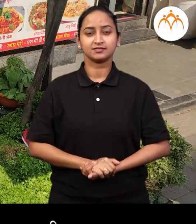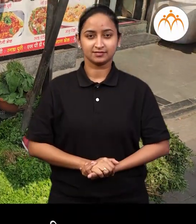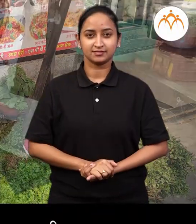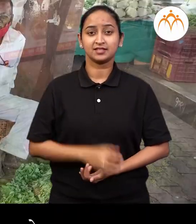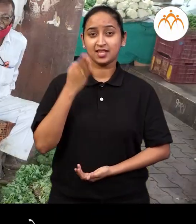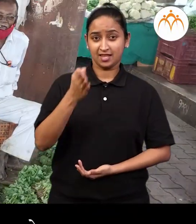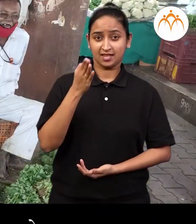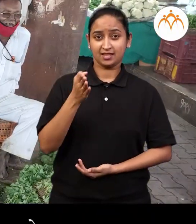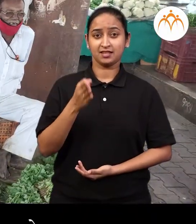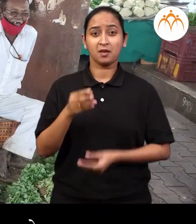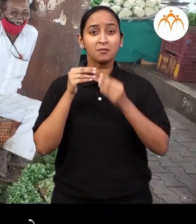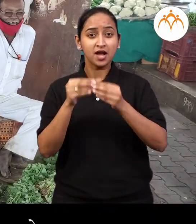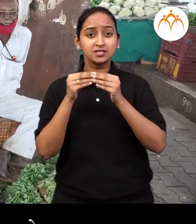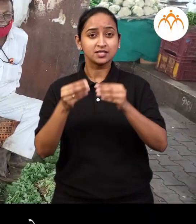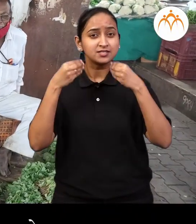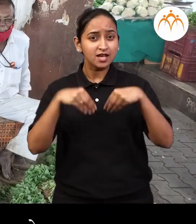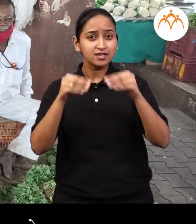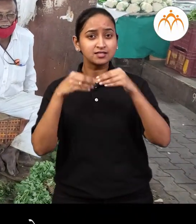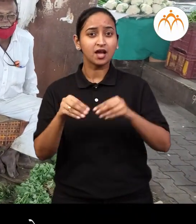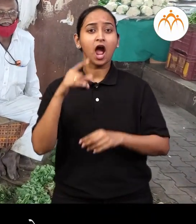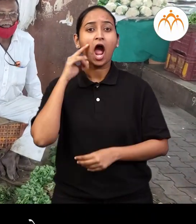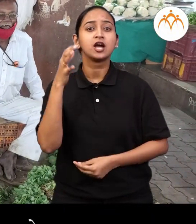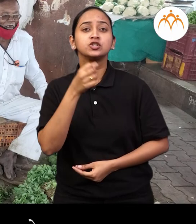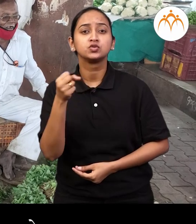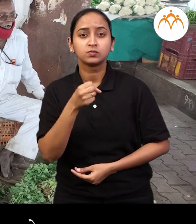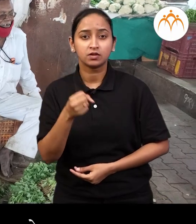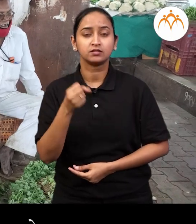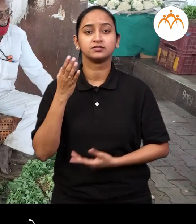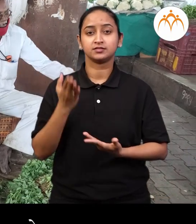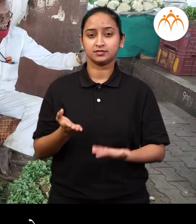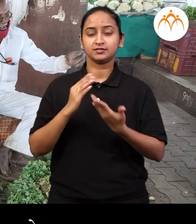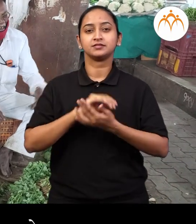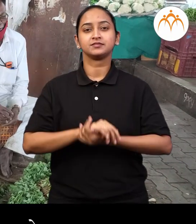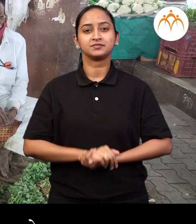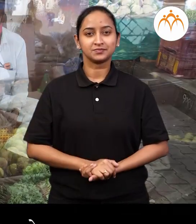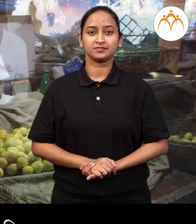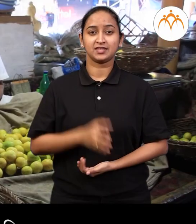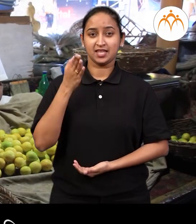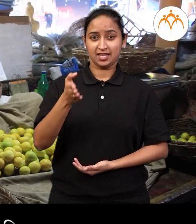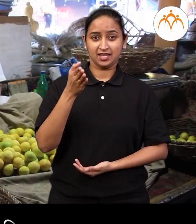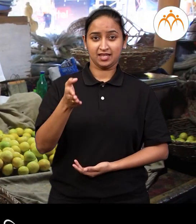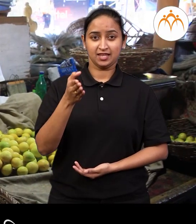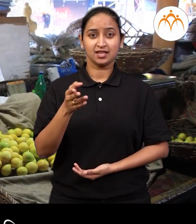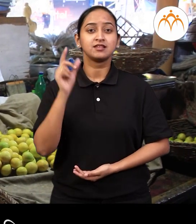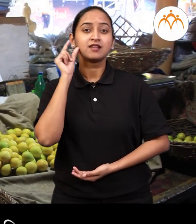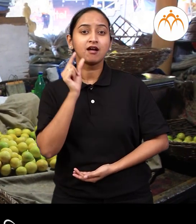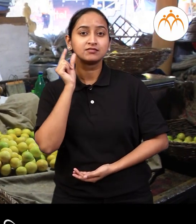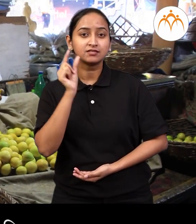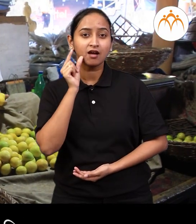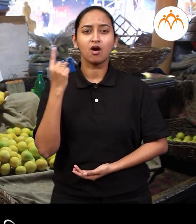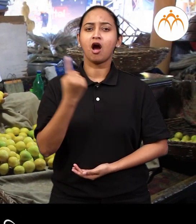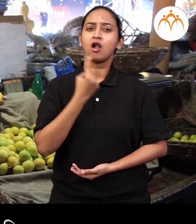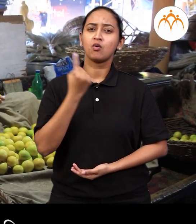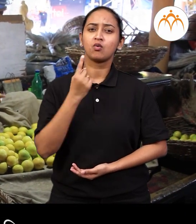हे भाजी विक्णारे अजोबा हे काका